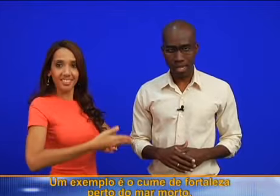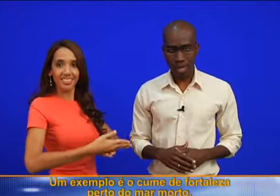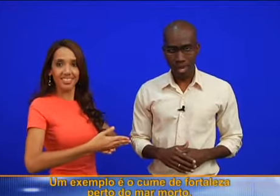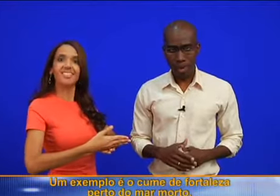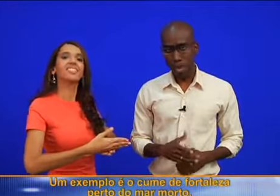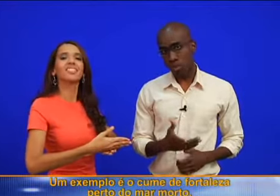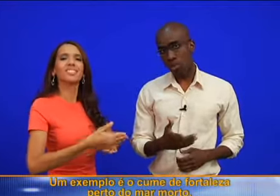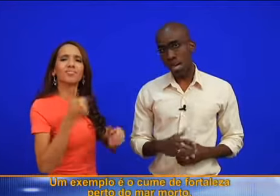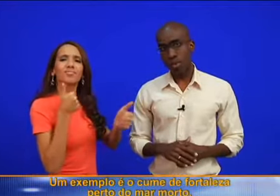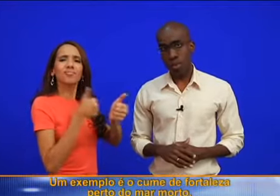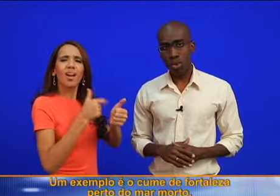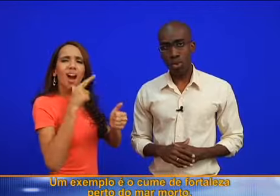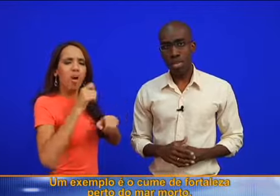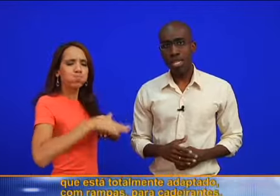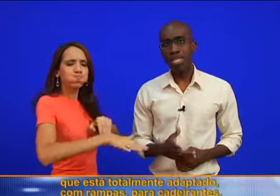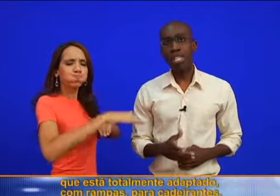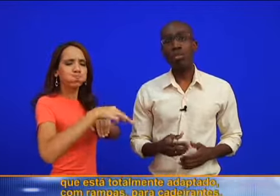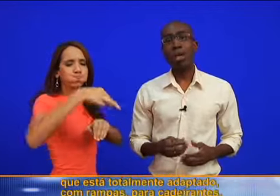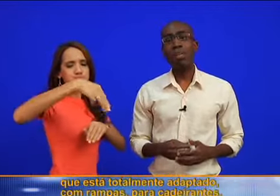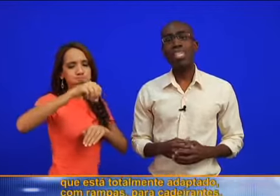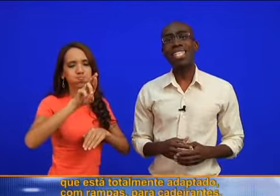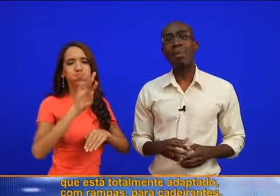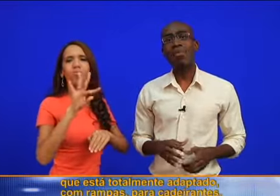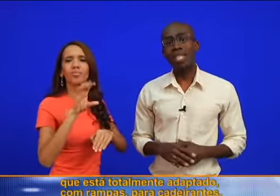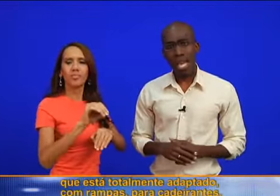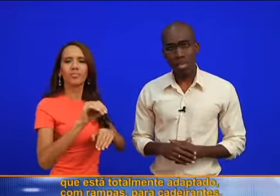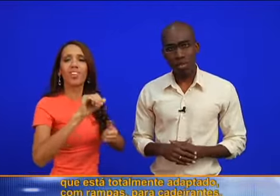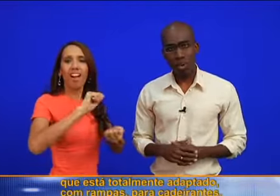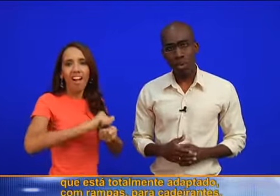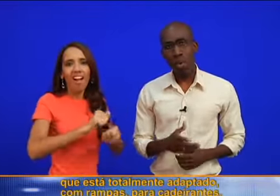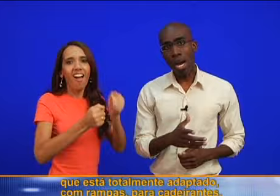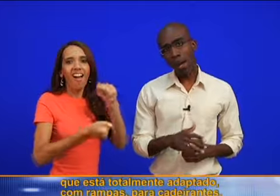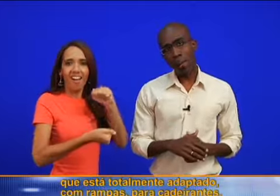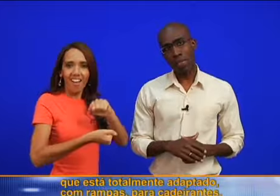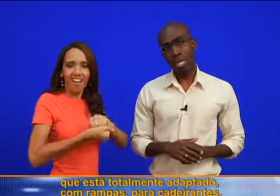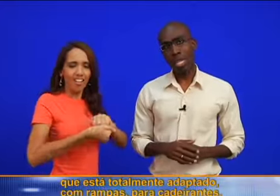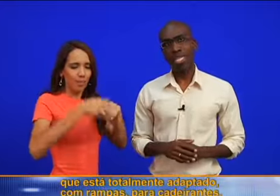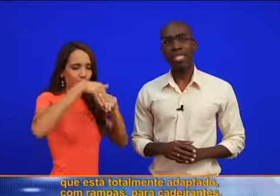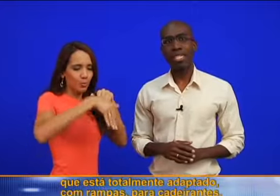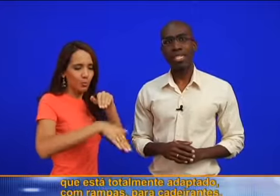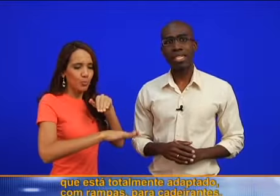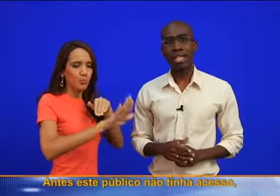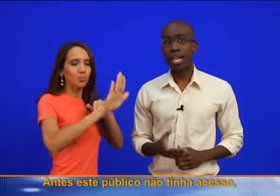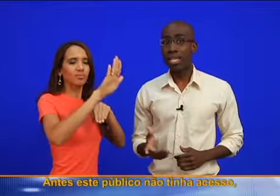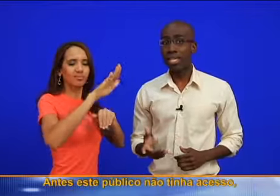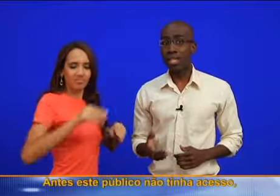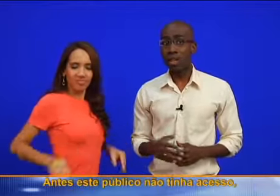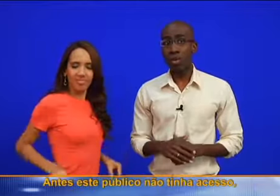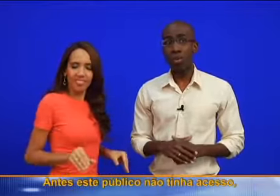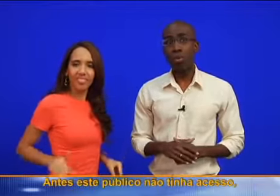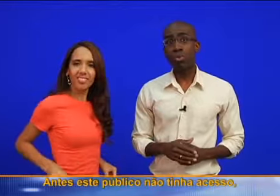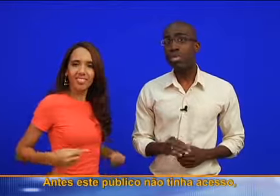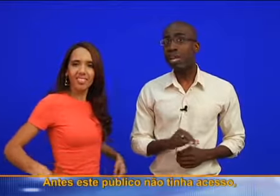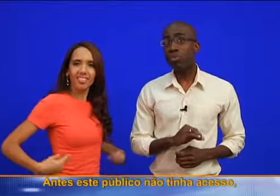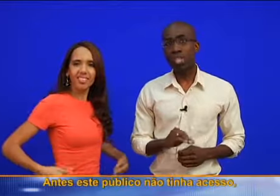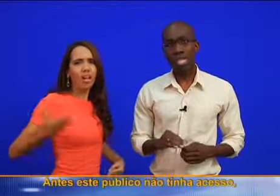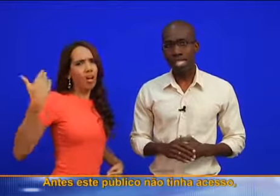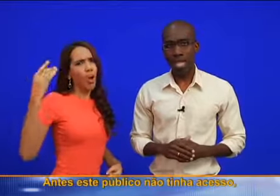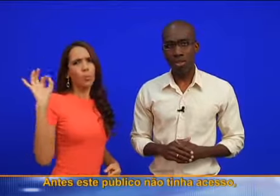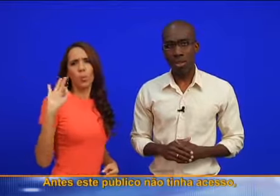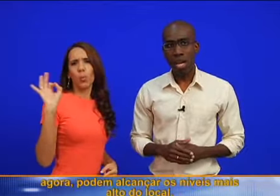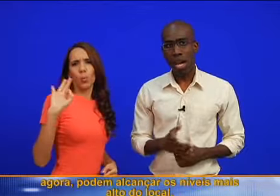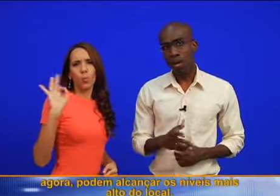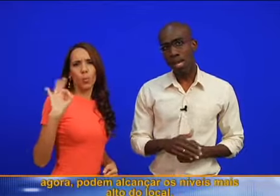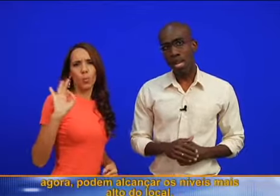Fortaleza, perto do Mar Morto, que está totalmente adaptado com rampas para cadeirantes. Antes, o público não